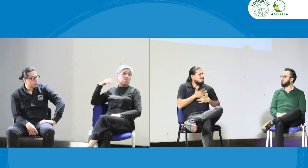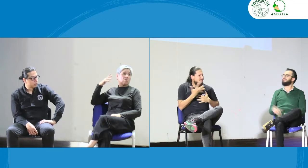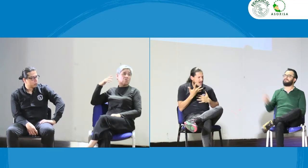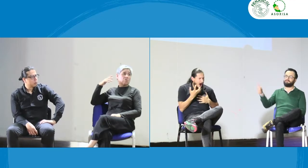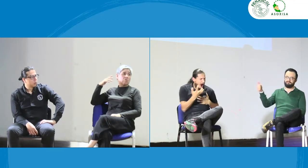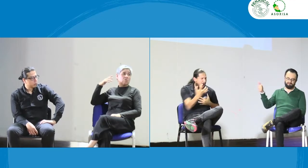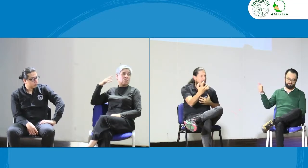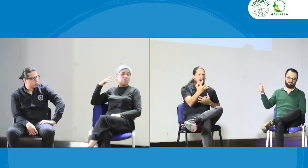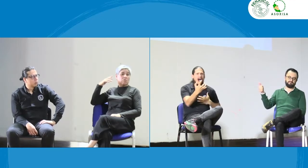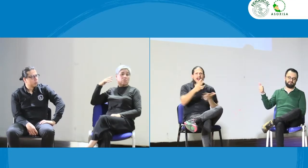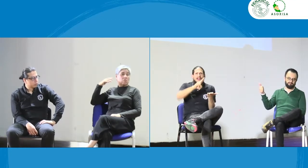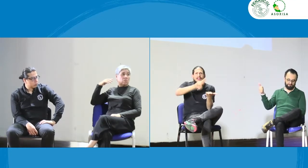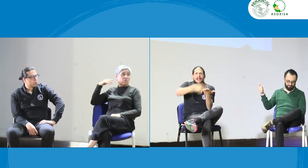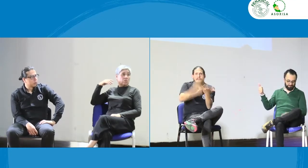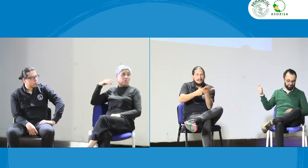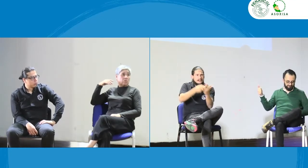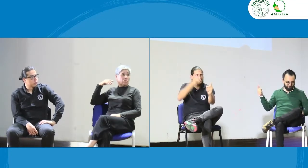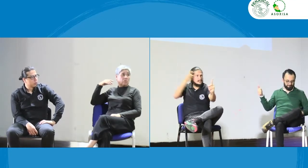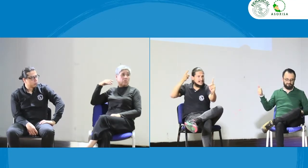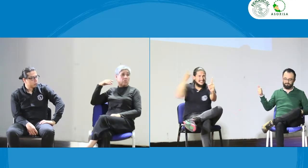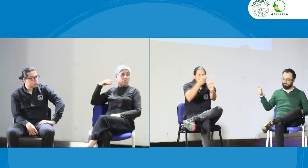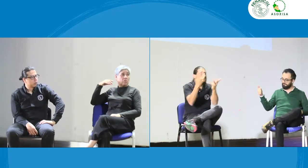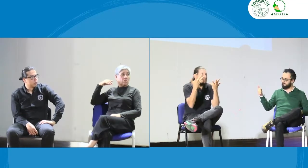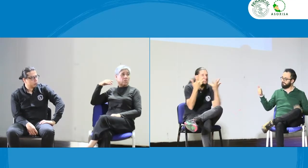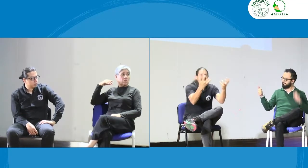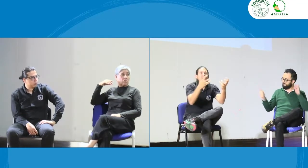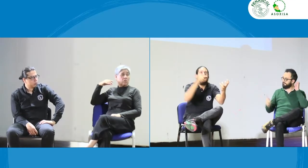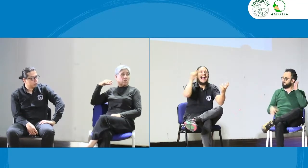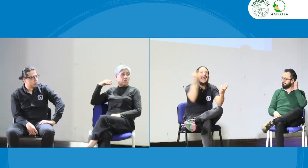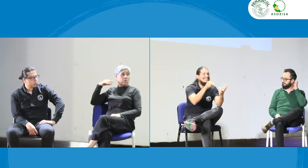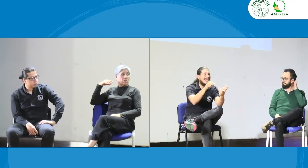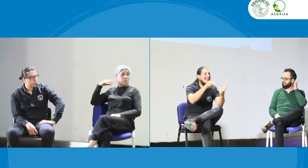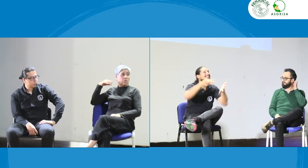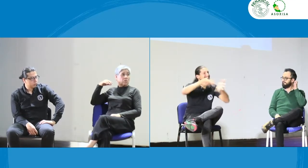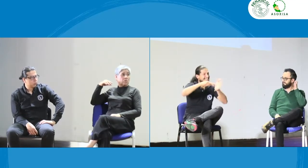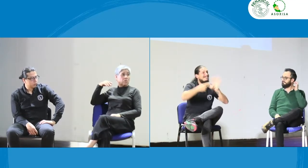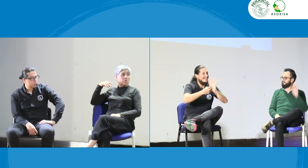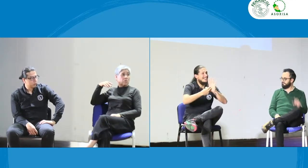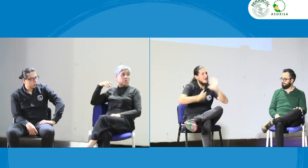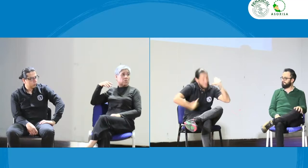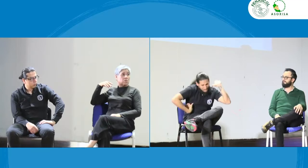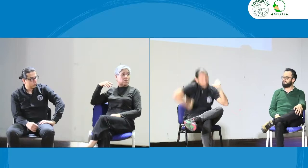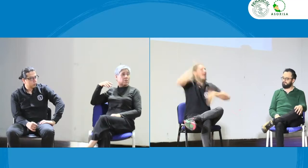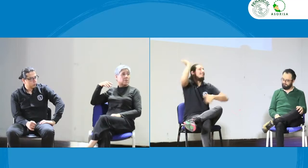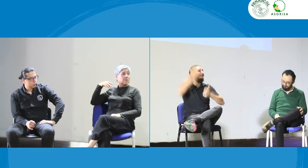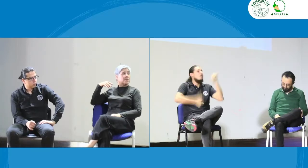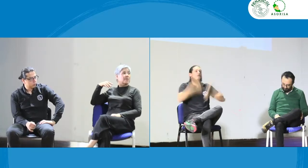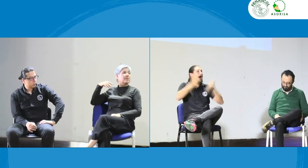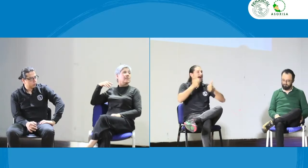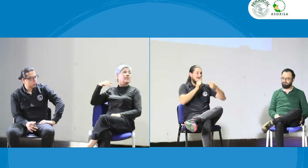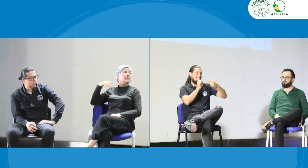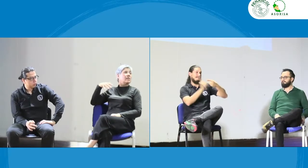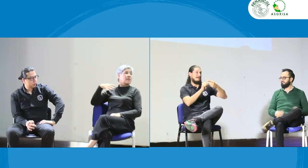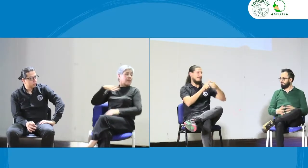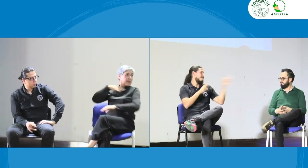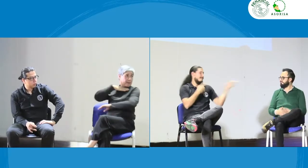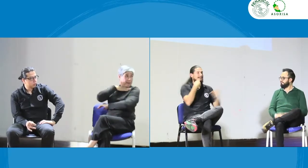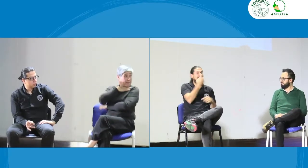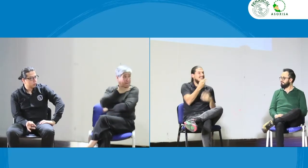de vocación, un tema de vocación de querer, de colaborar, de hacer un trabajo mancomunado. que decía